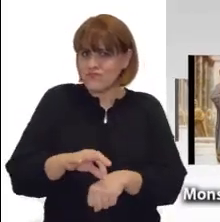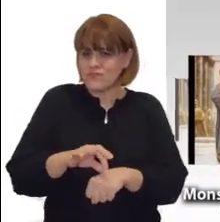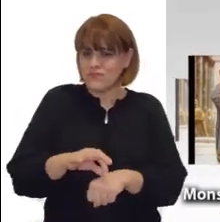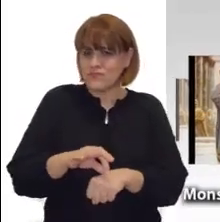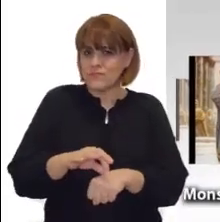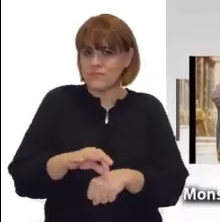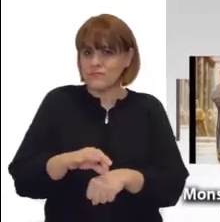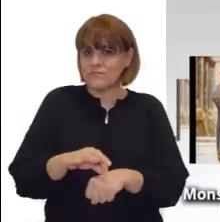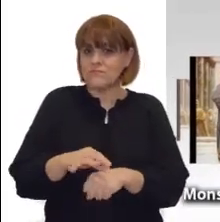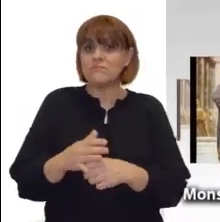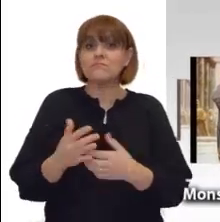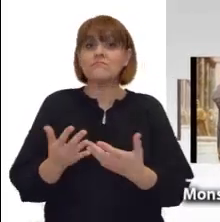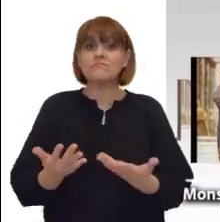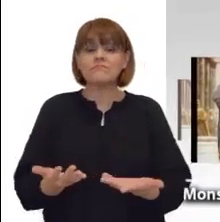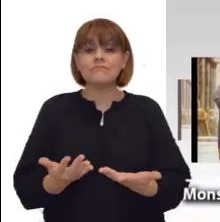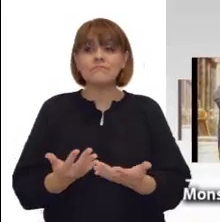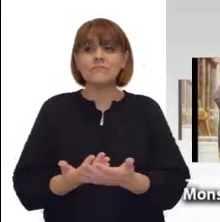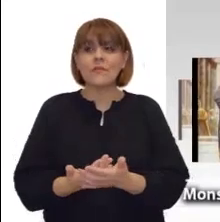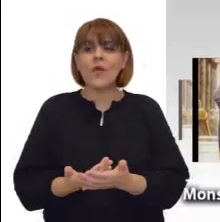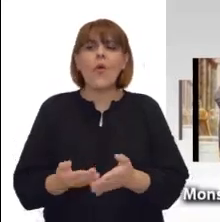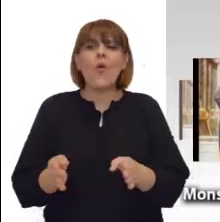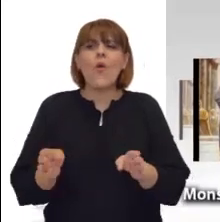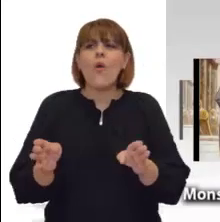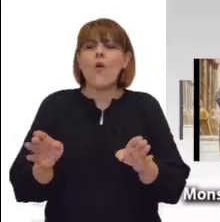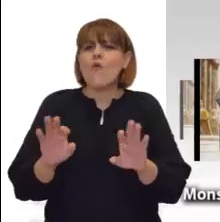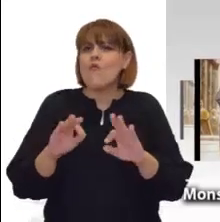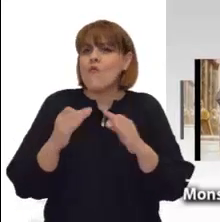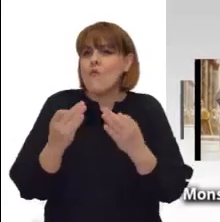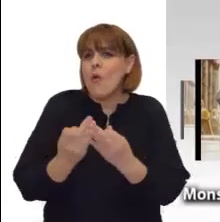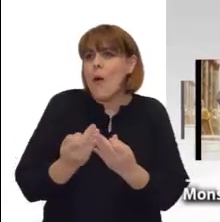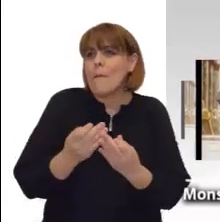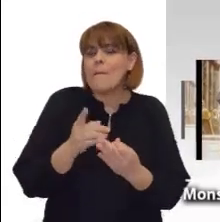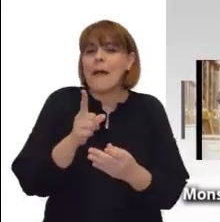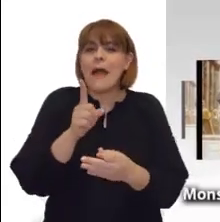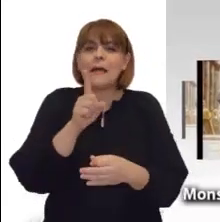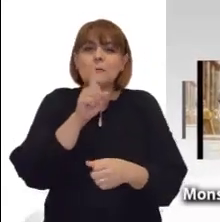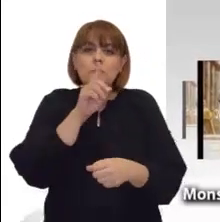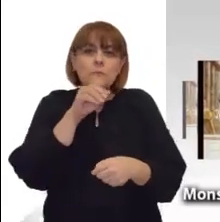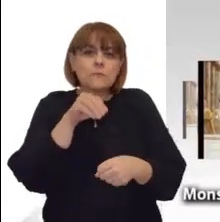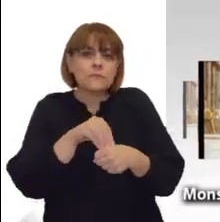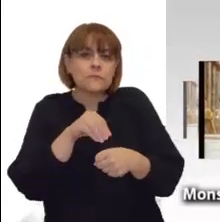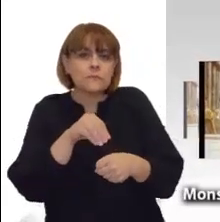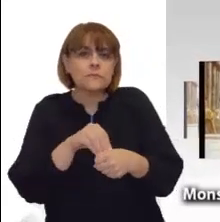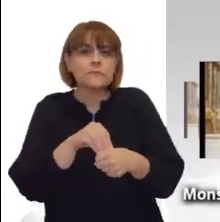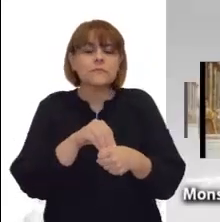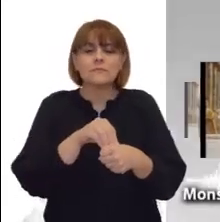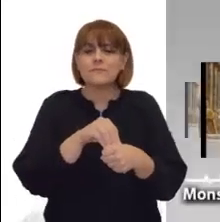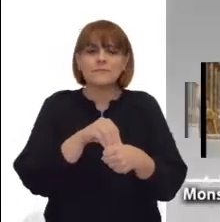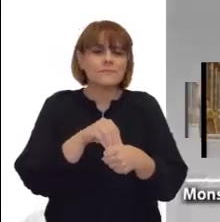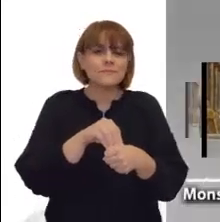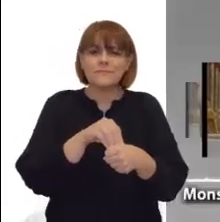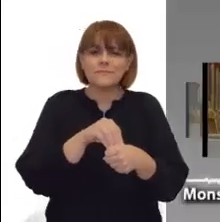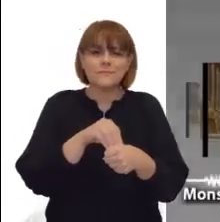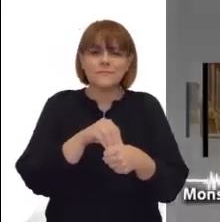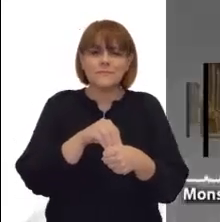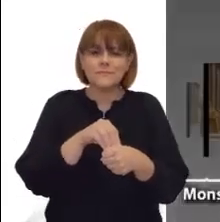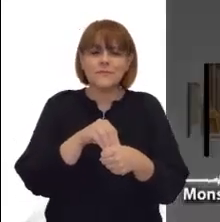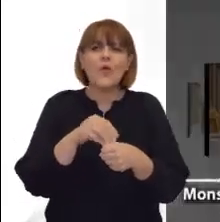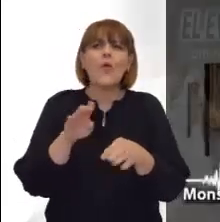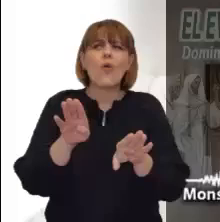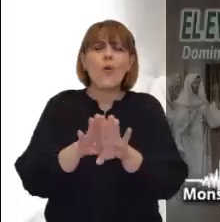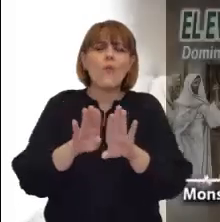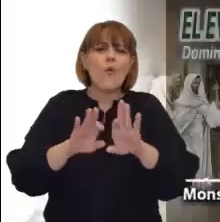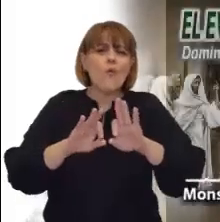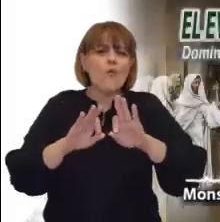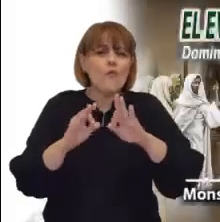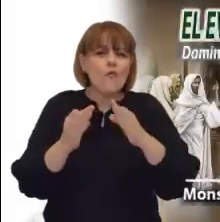las intenciones más puras y rectas. El modo de pensar farisaico bloquea el dinamismo y